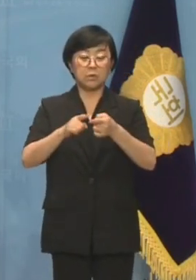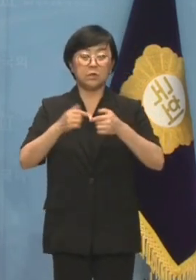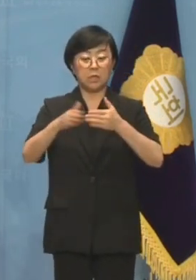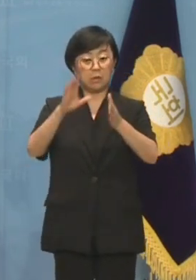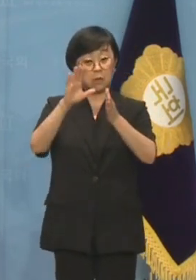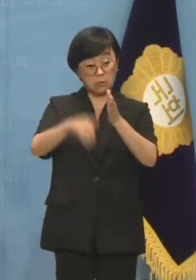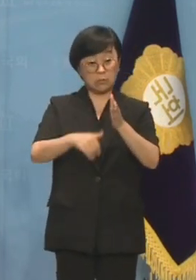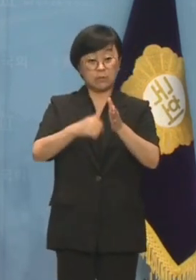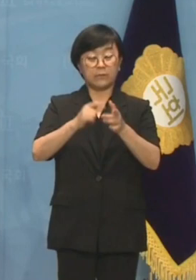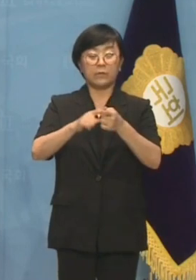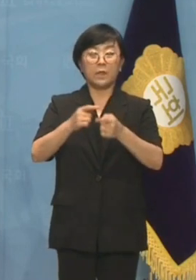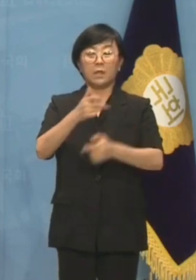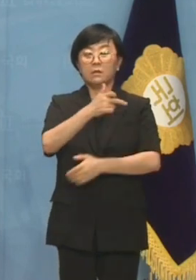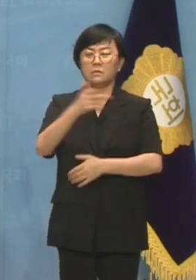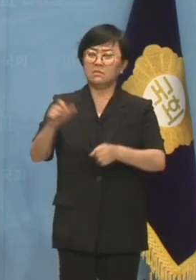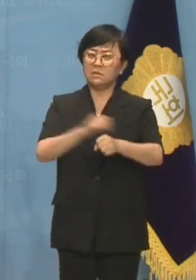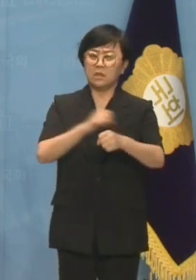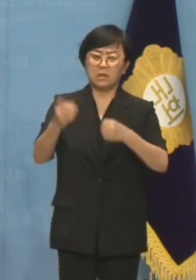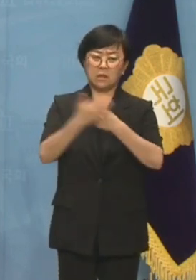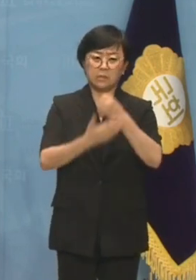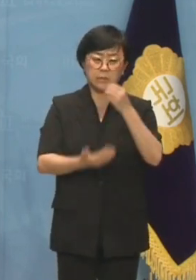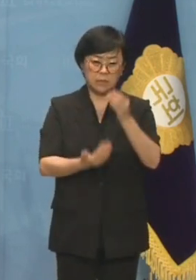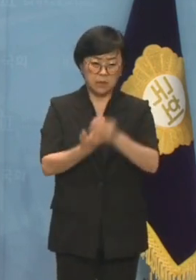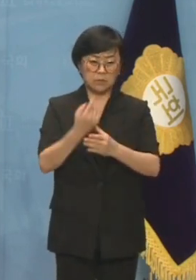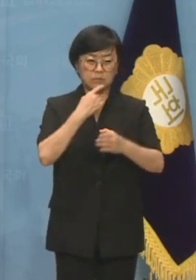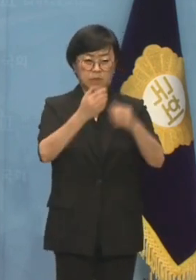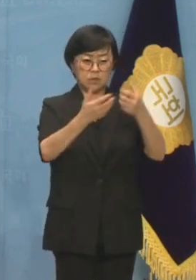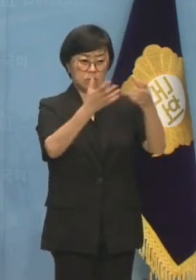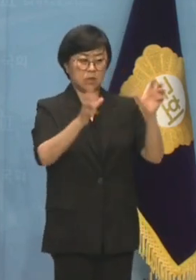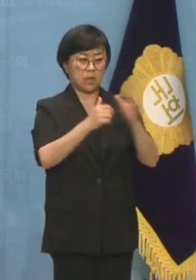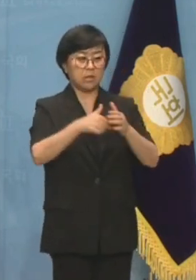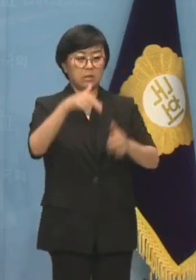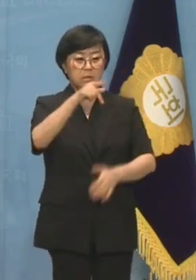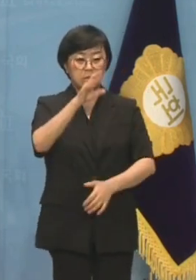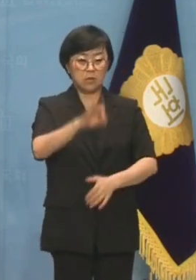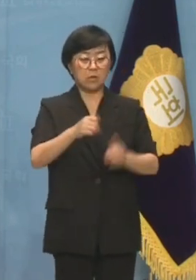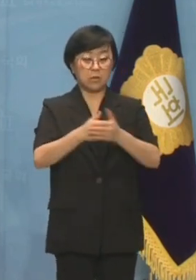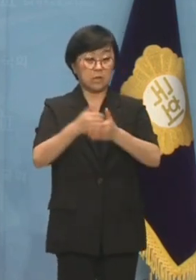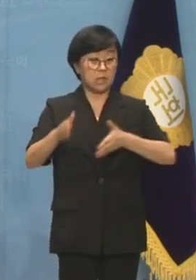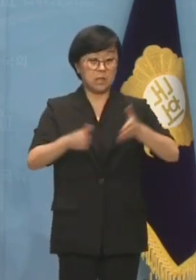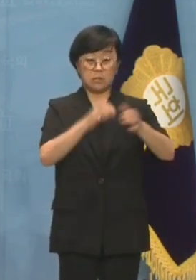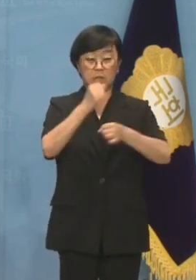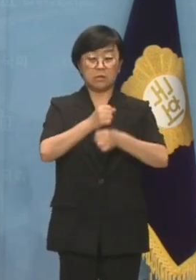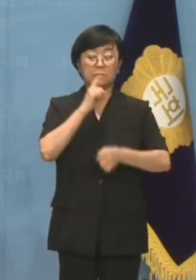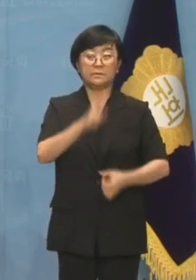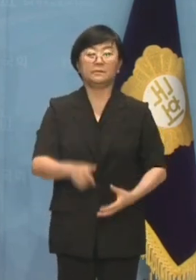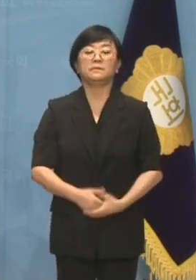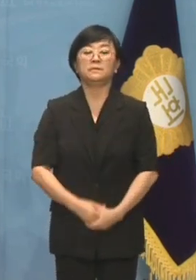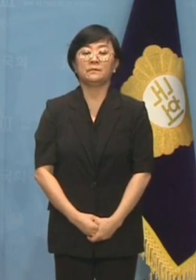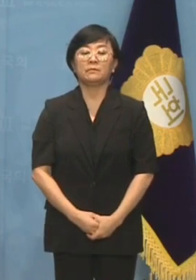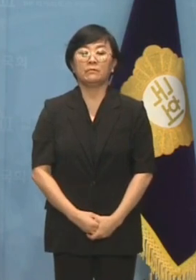진행될 경우 큰 특혜가 발생하는 민주당 정동균 로드가 만들어졌겠습니다.